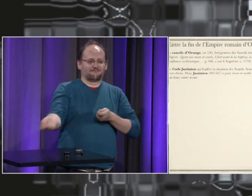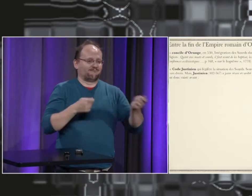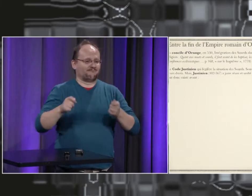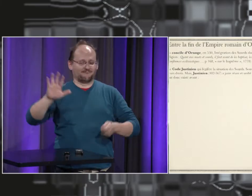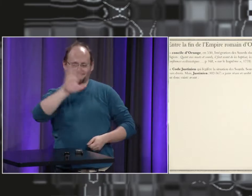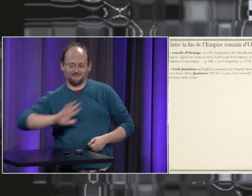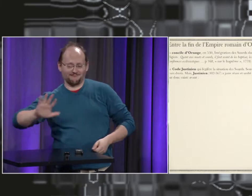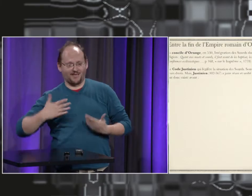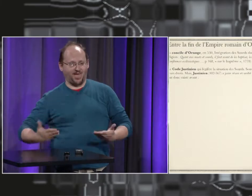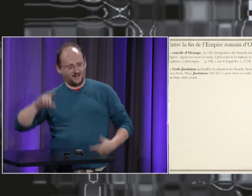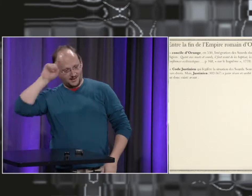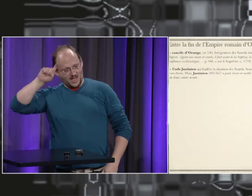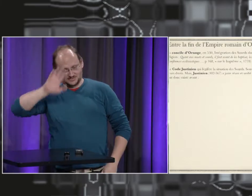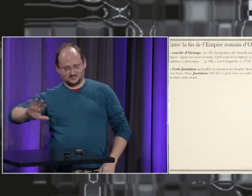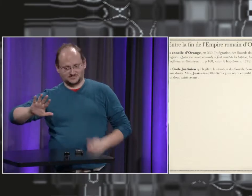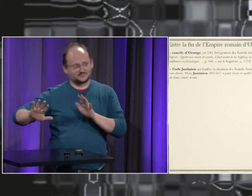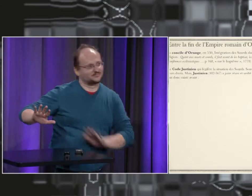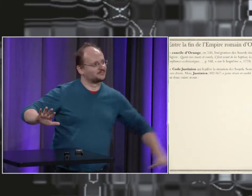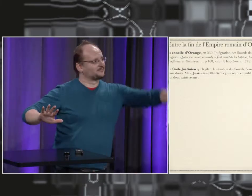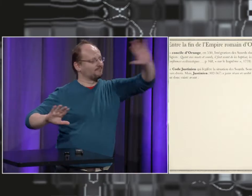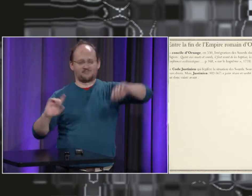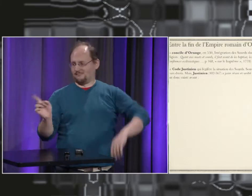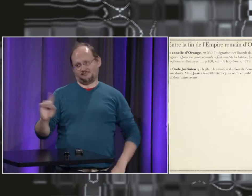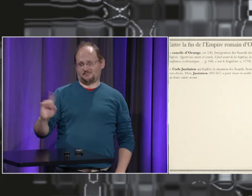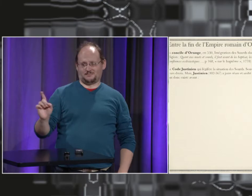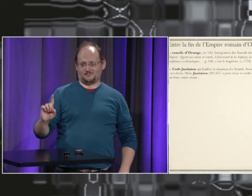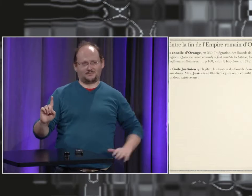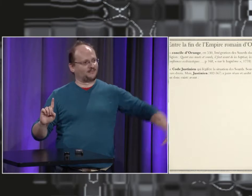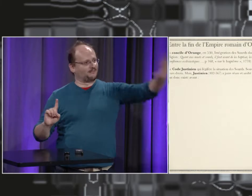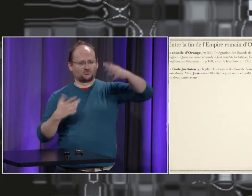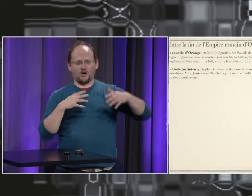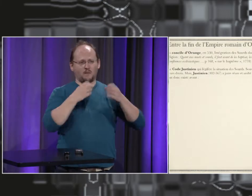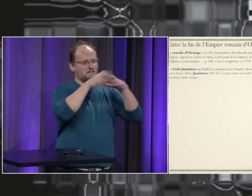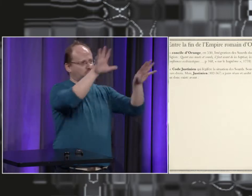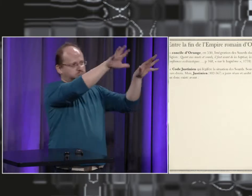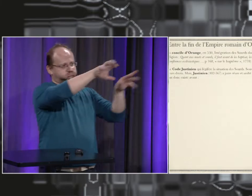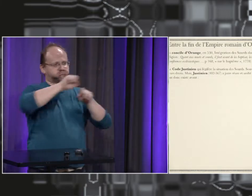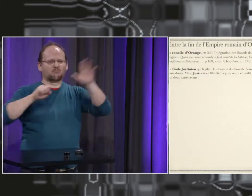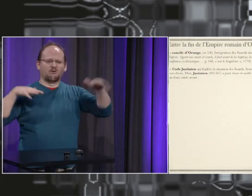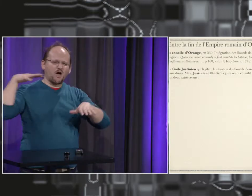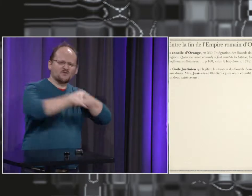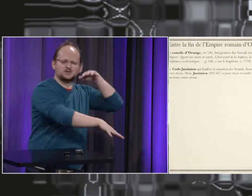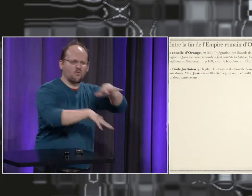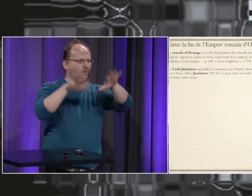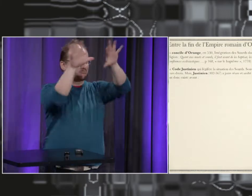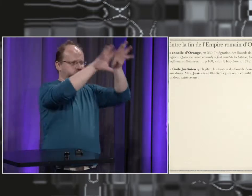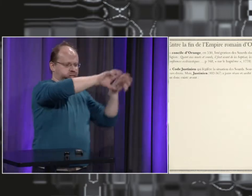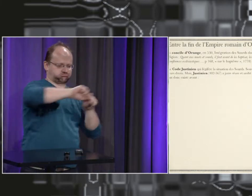attention en fait ce texte légiférait à l'époque que la région grecque